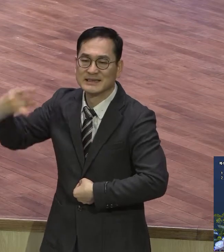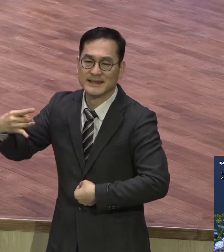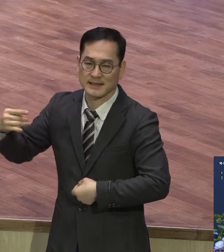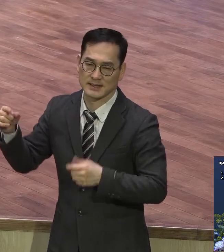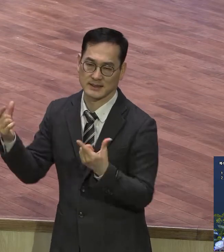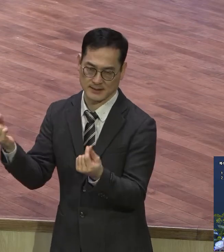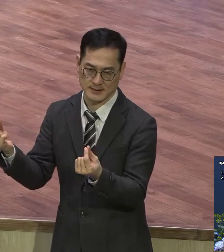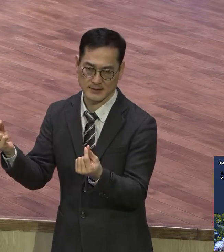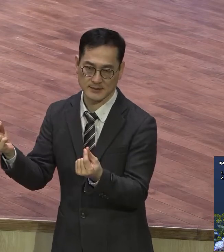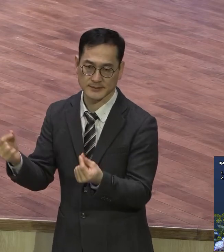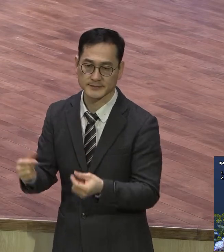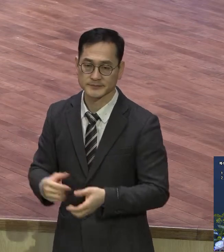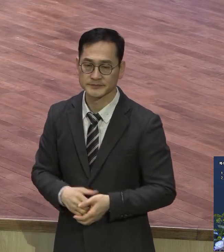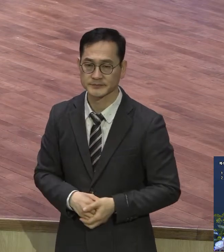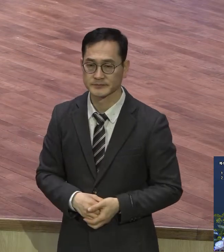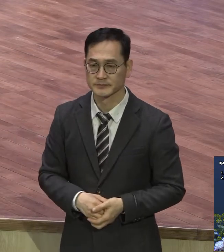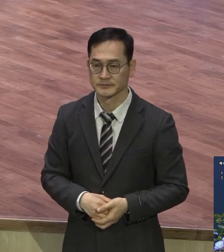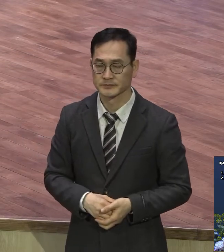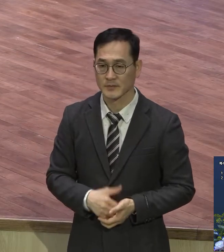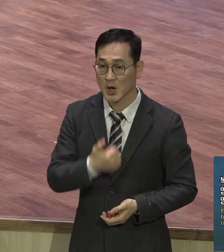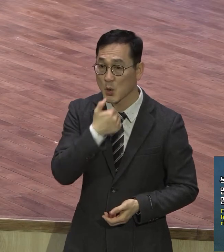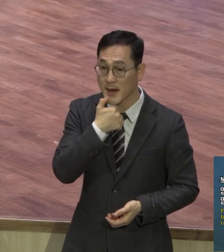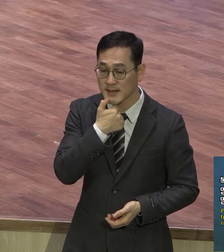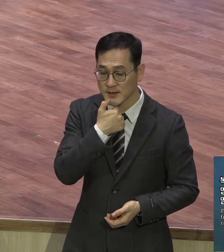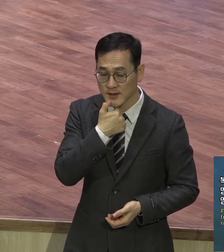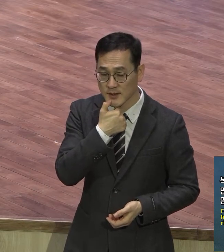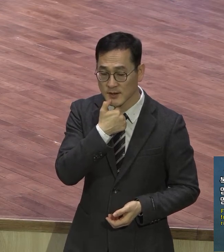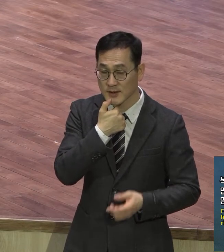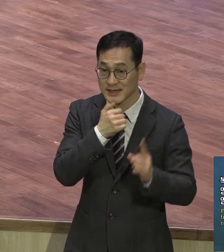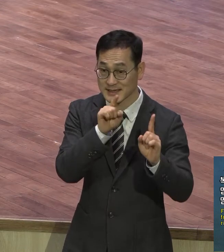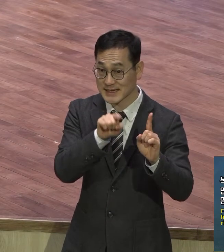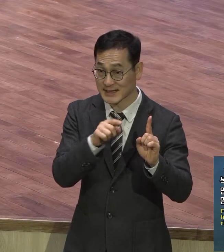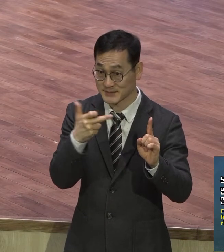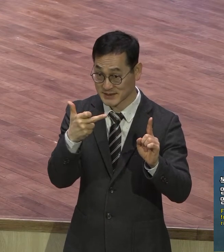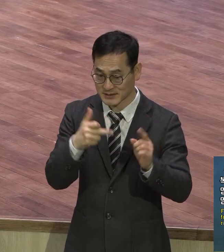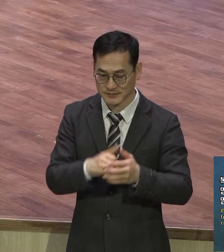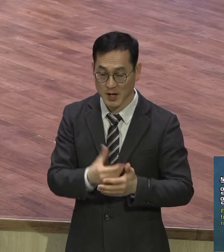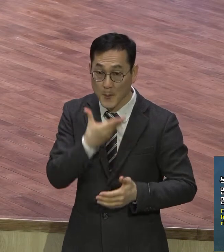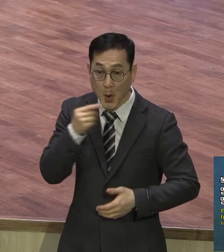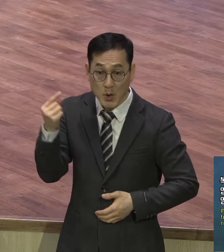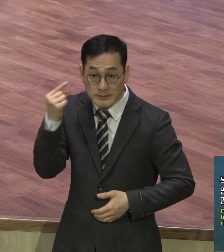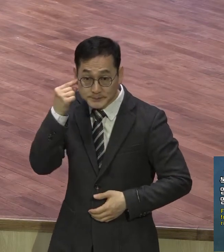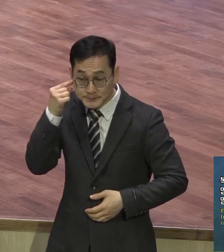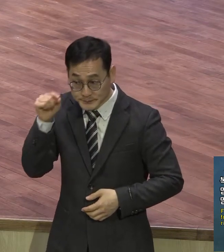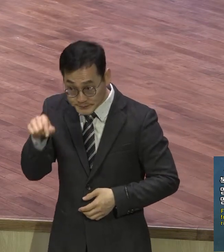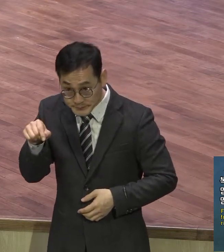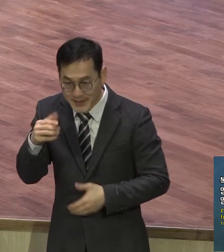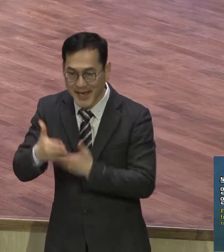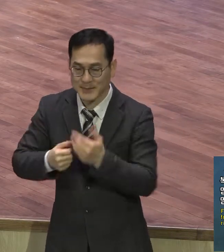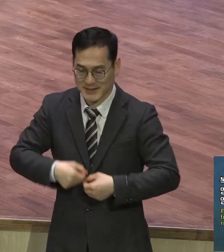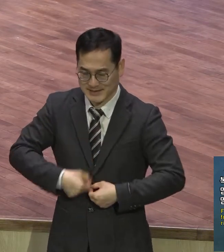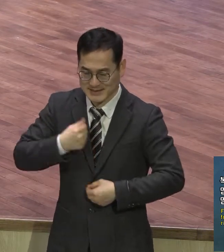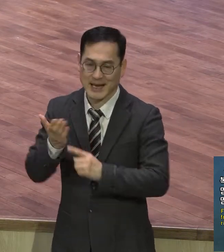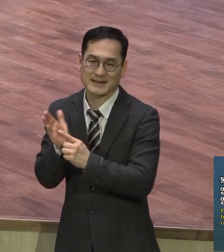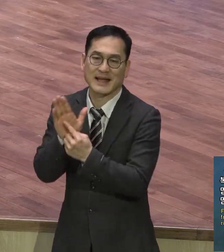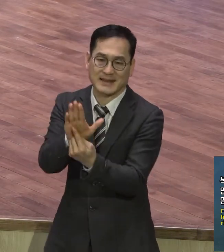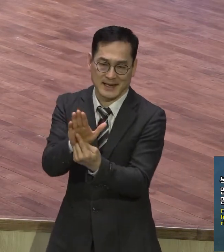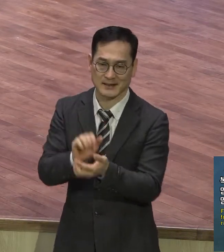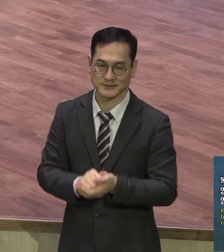로마 1장 17절에 보면 복음에는 하나님의 의가 나타나서 믿음으로 믿음에